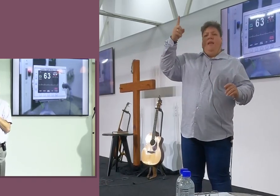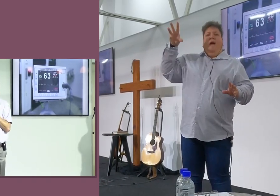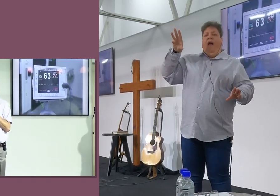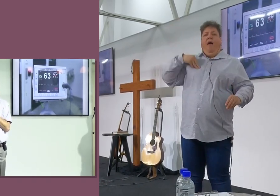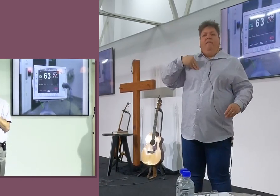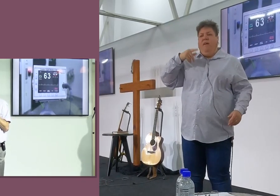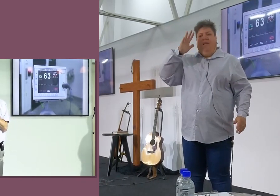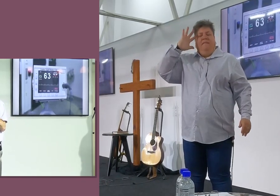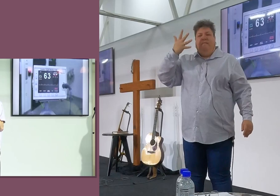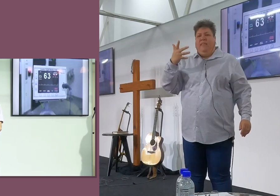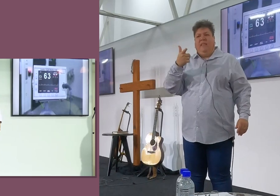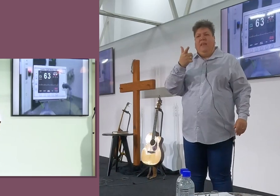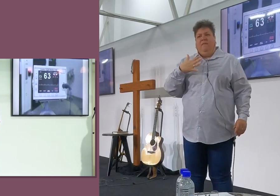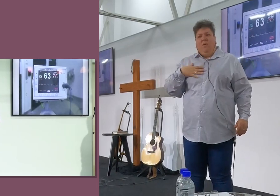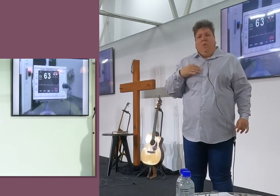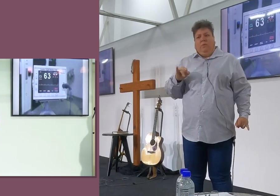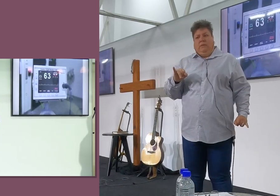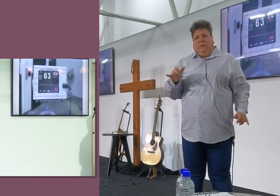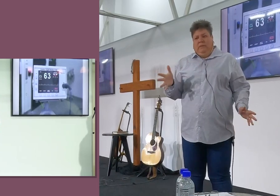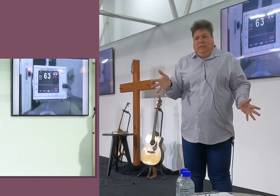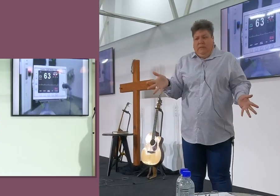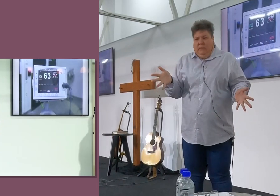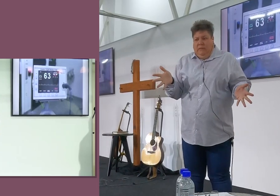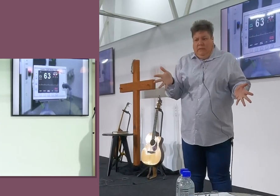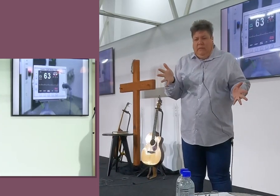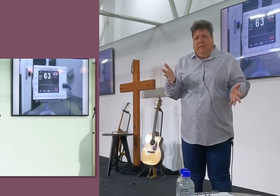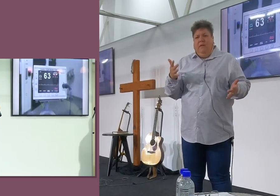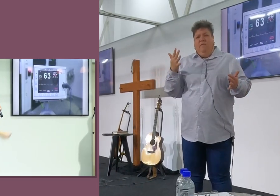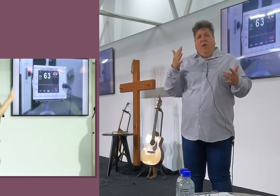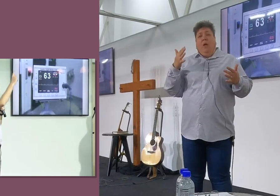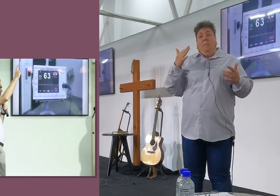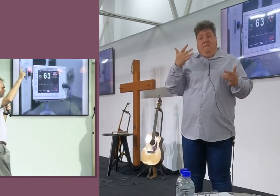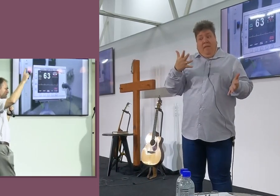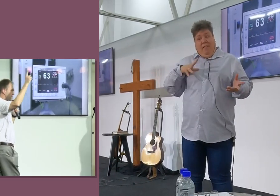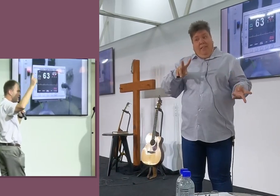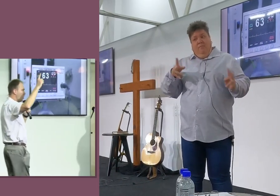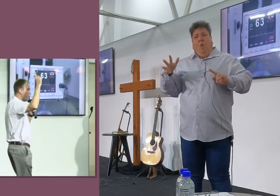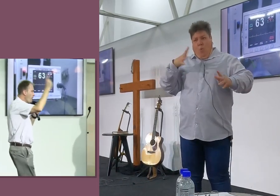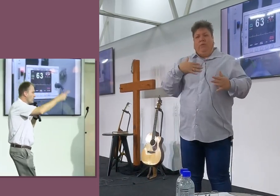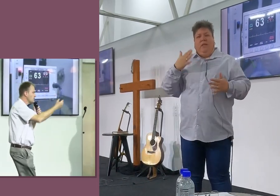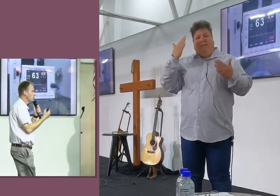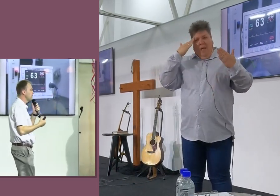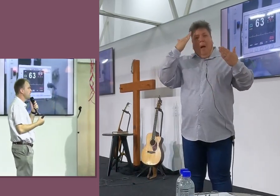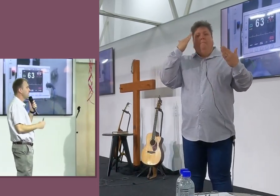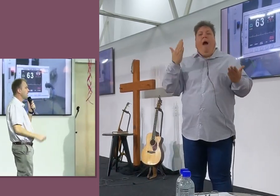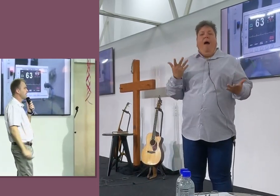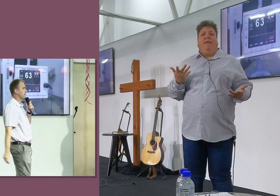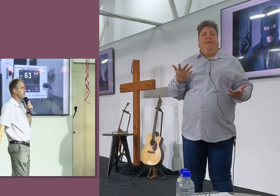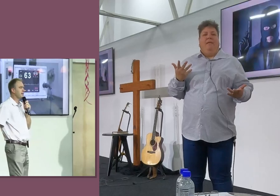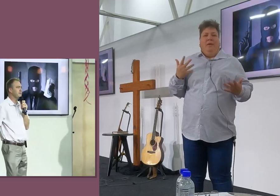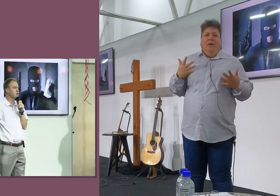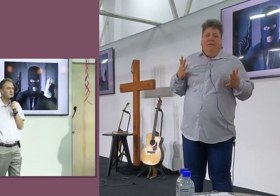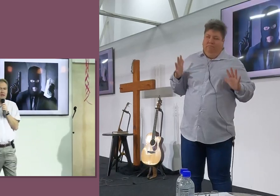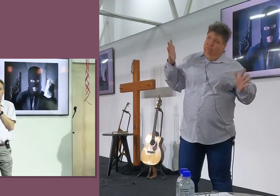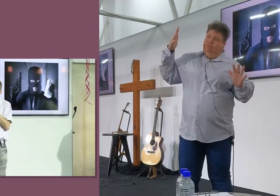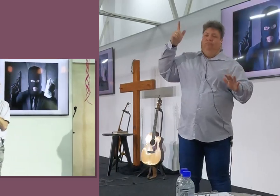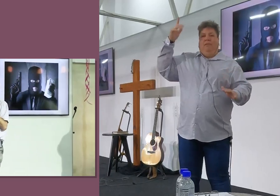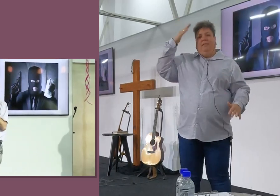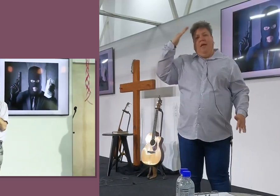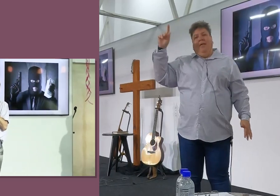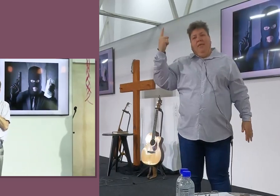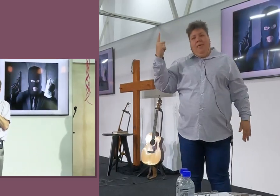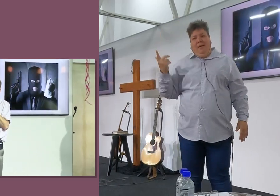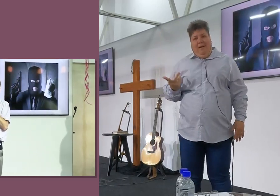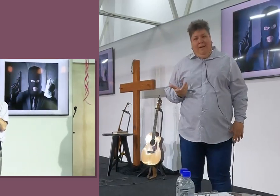van jy weet nie. En dit jy ou angstigheid. So ons is altyd dankbaar, Stem hierdie saam, Ons is dankbaar, As iemand op die laaste oomlik, Die Heere aangegrijping gered word. Maar,